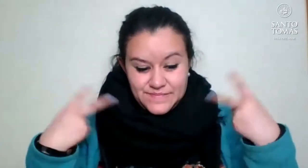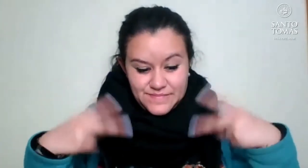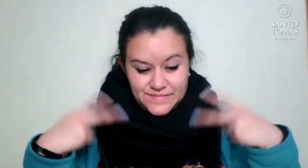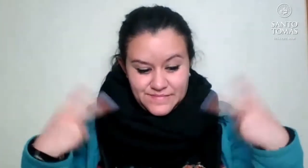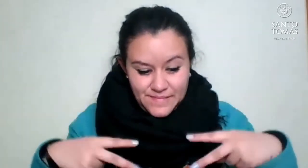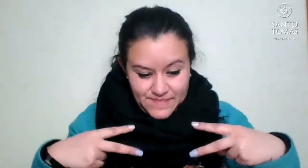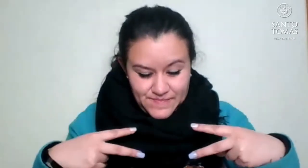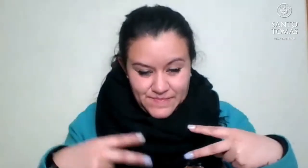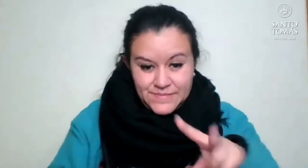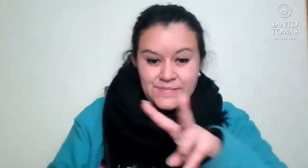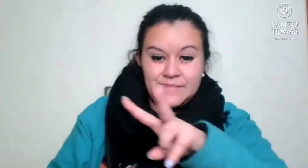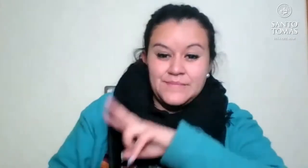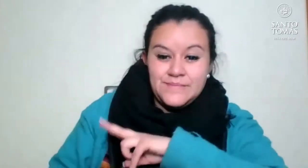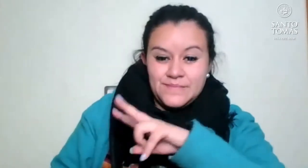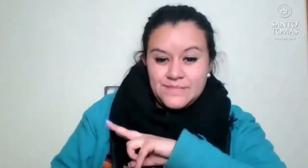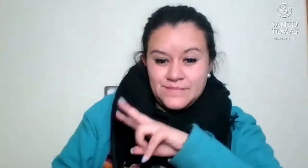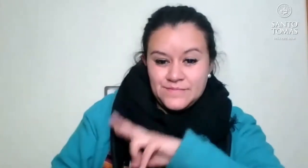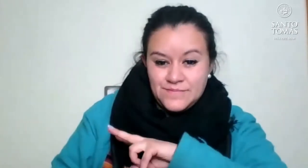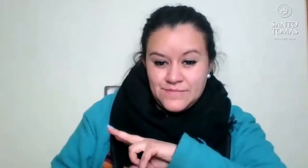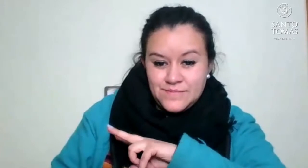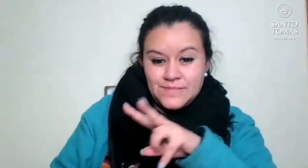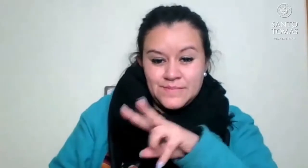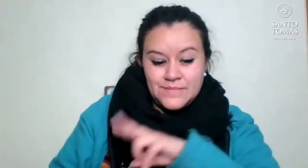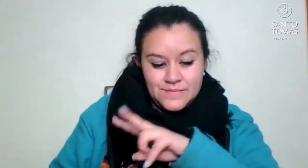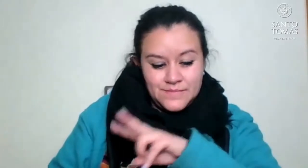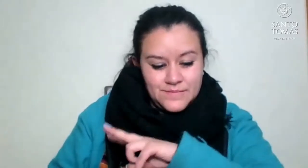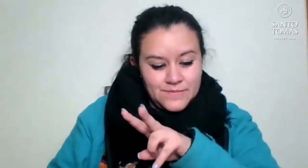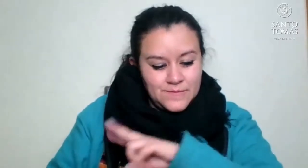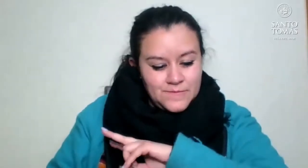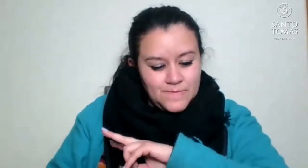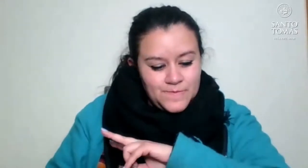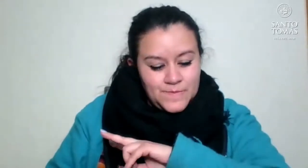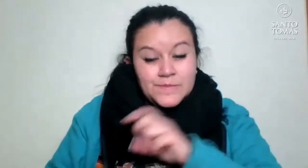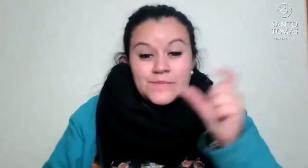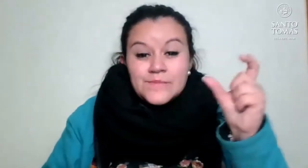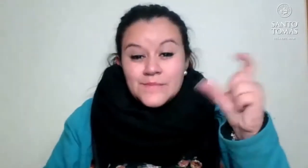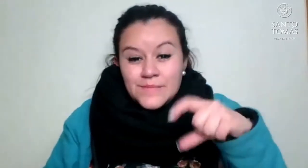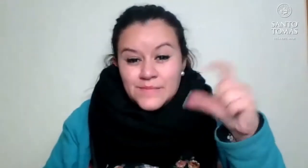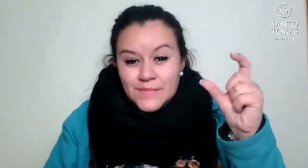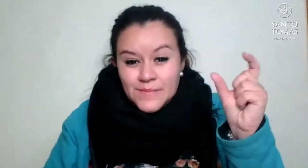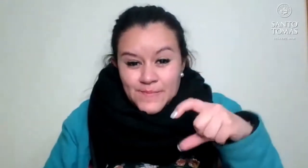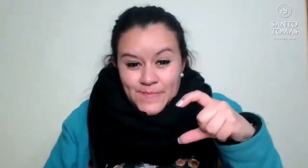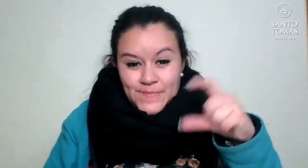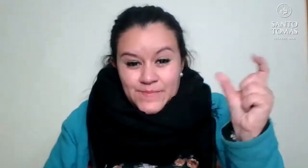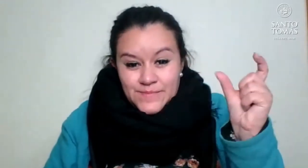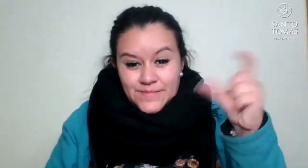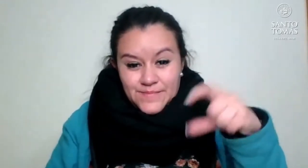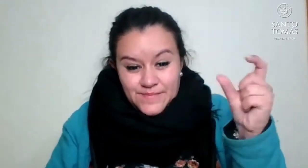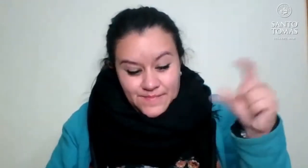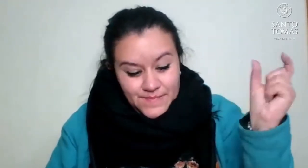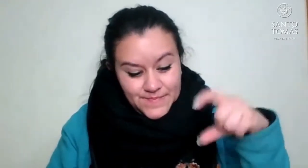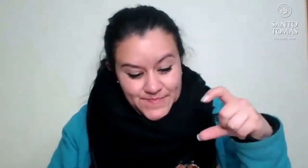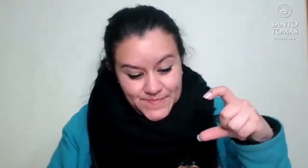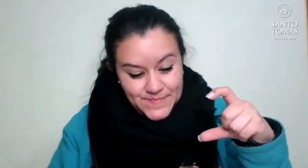la ciudad de Viña del Mar en la región de Valparaíso. Tenemos la ciudad de Valparaíso. También la ciudad de Concon